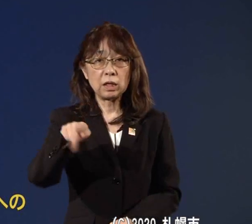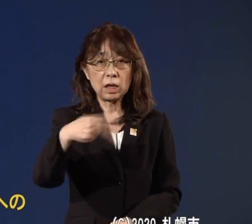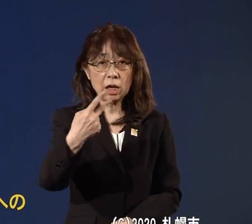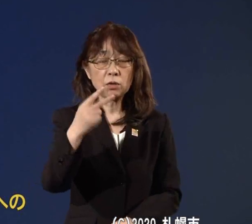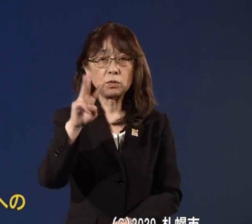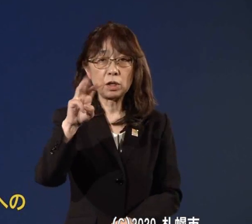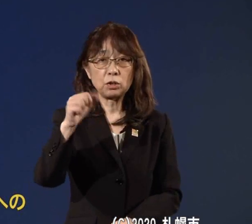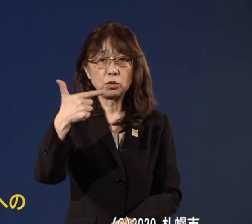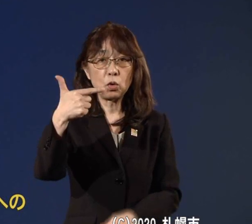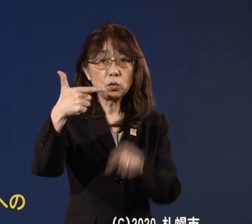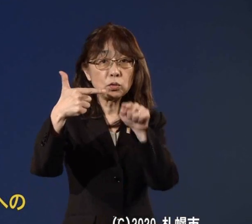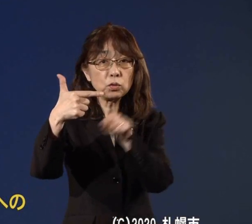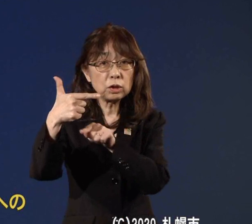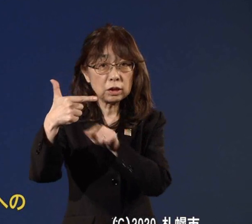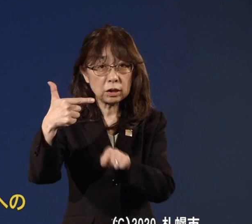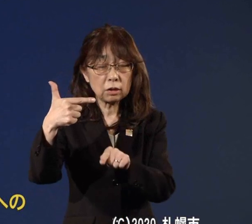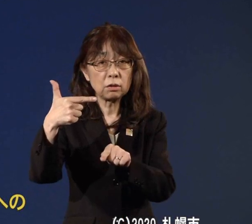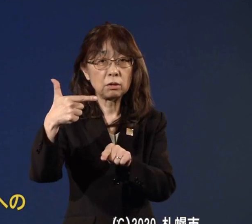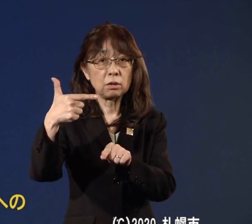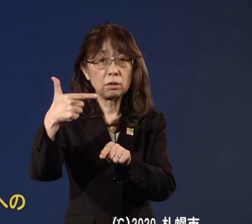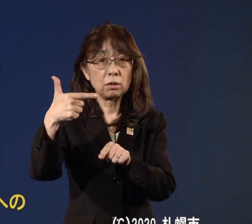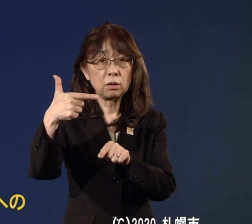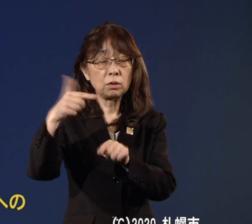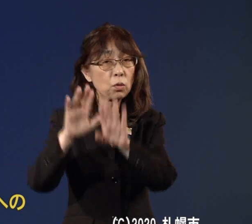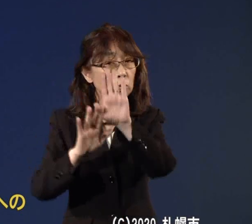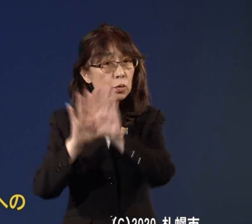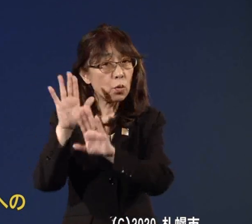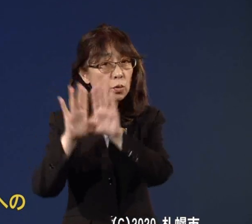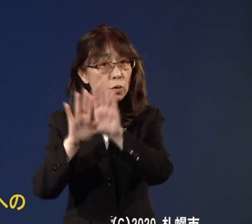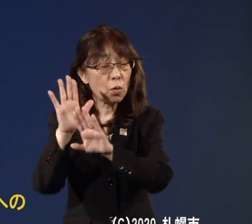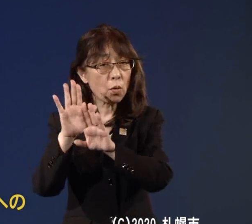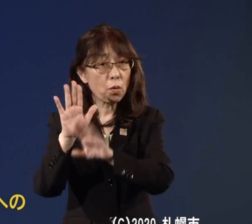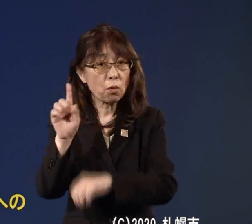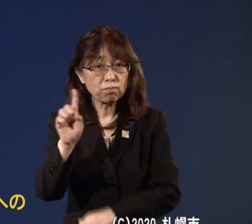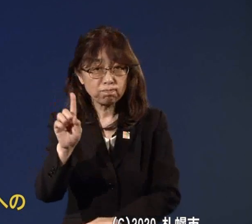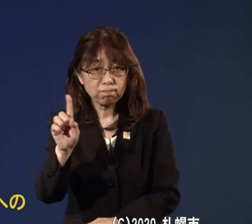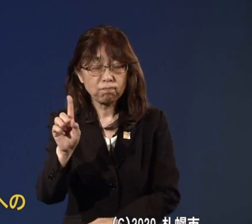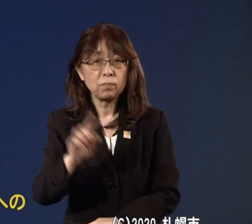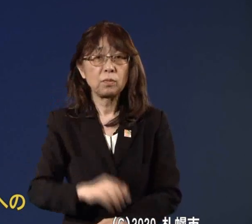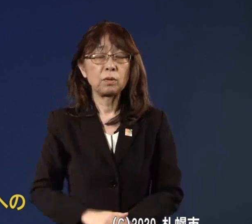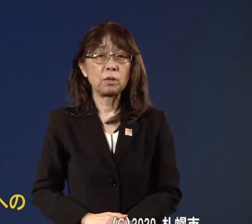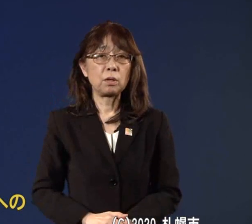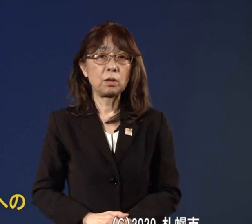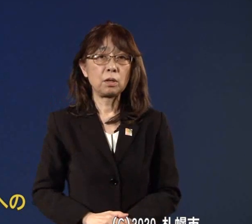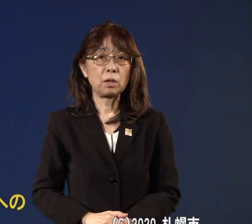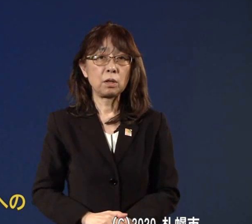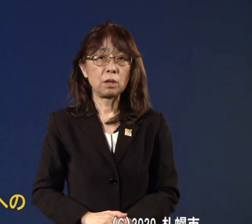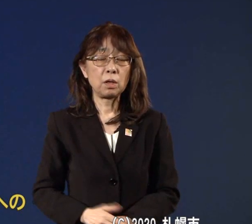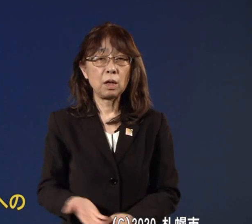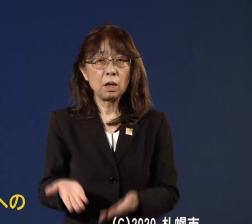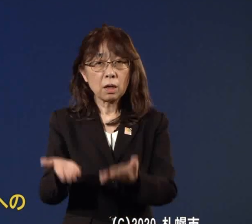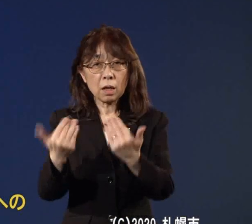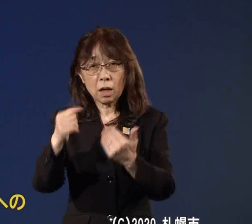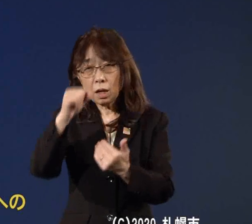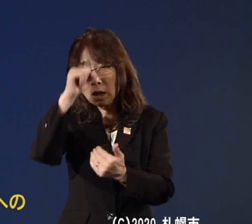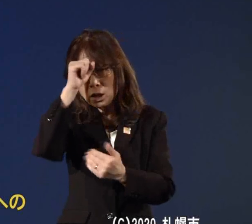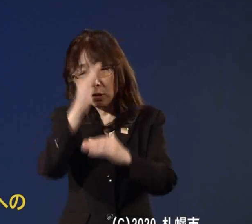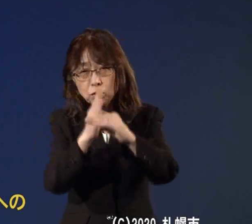人の方の状況でございますけれども軽症・中等症の